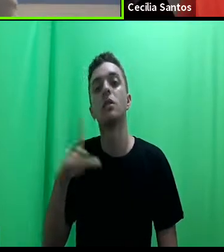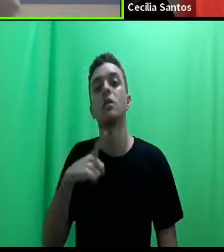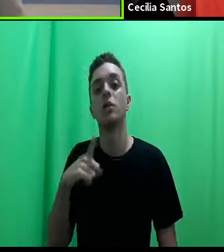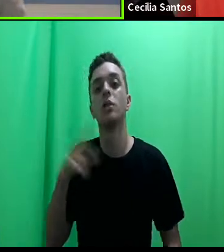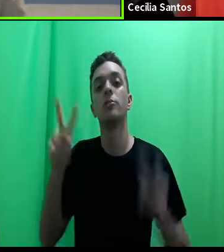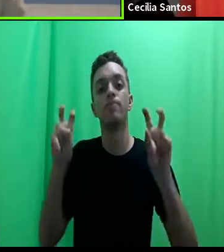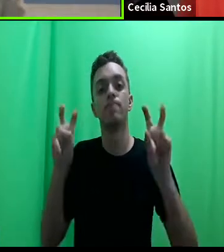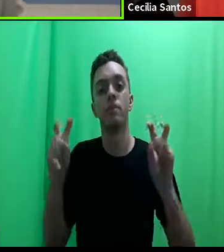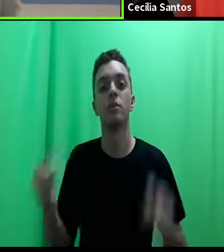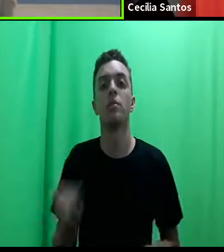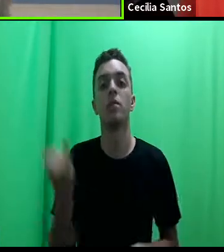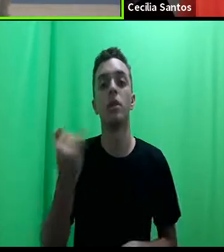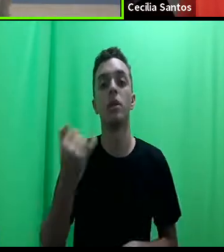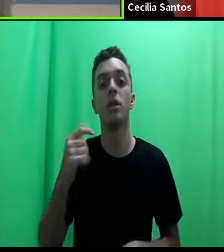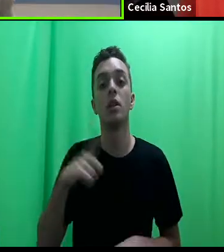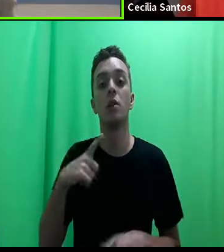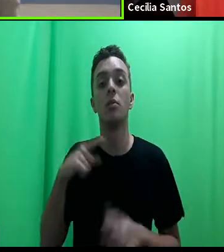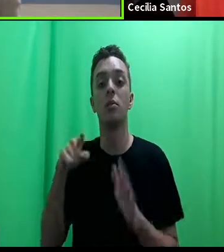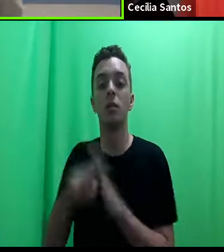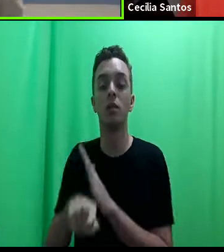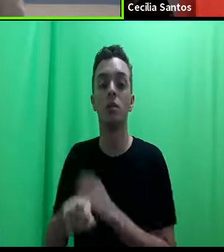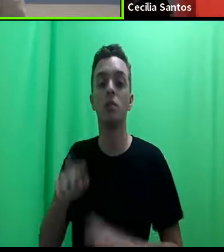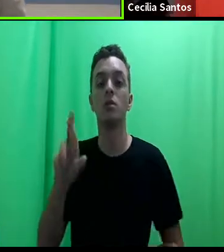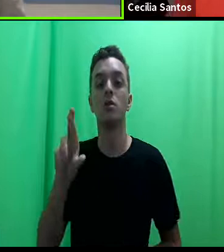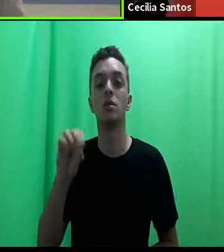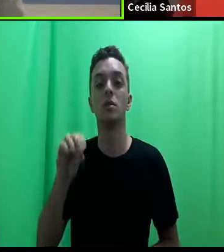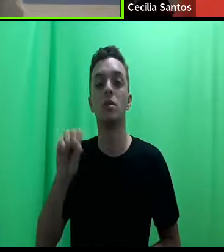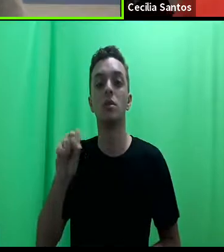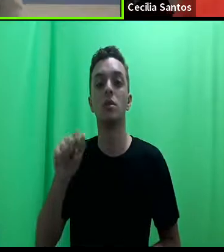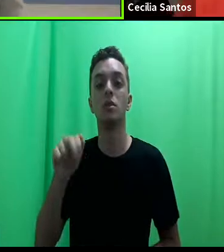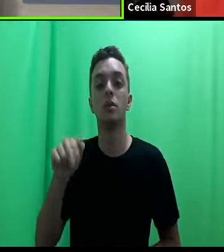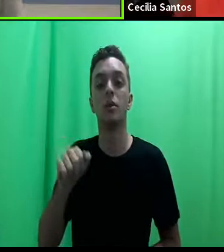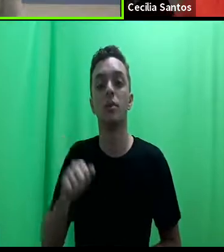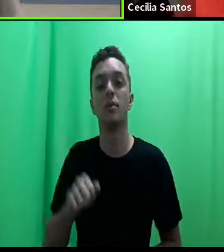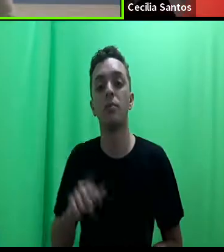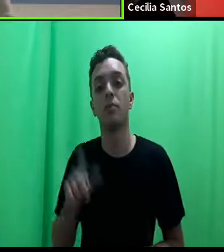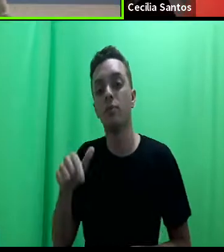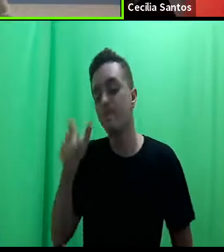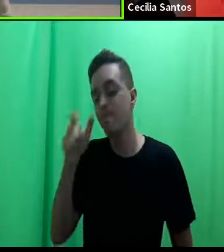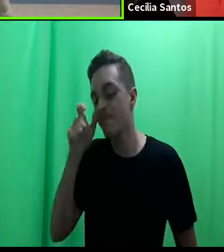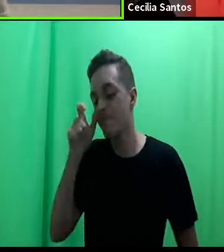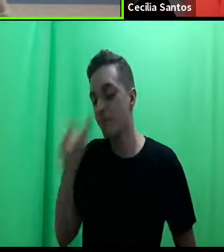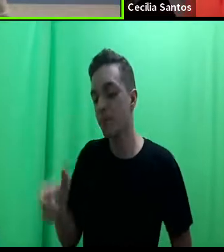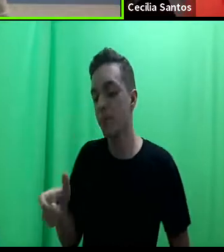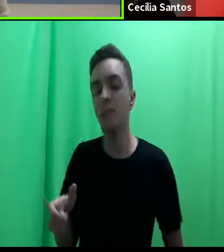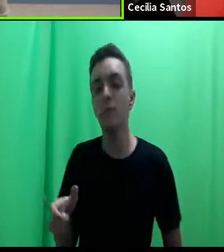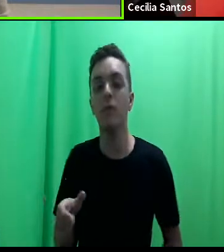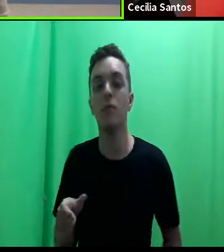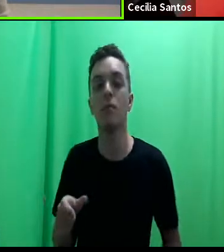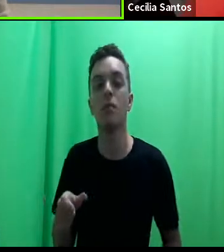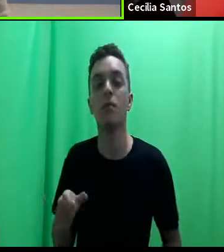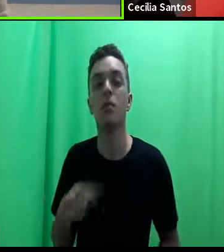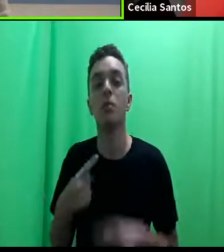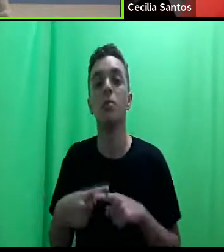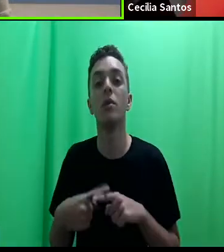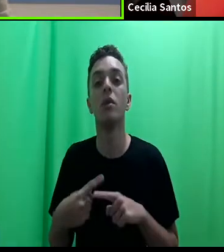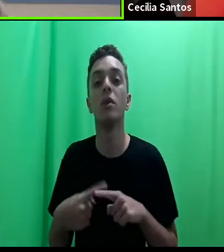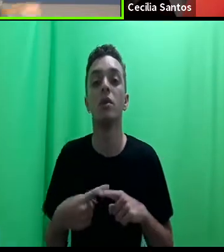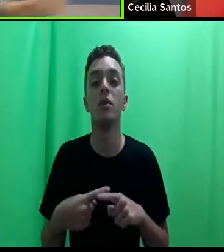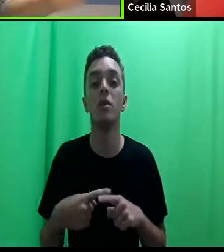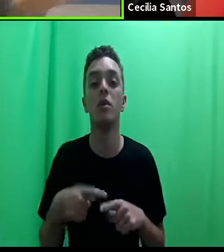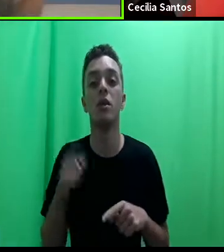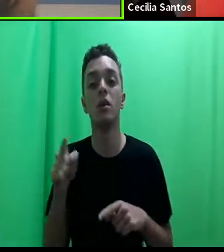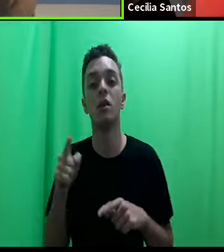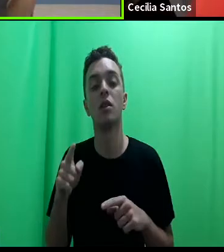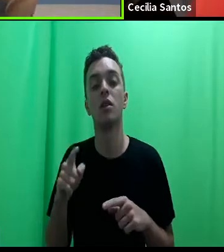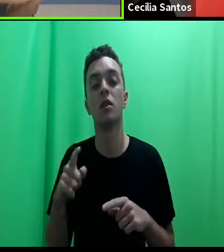e a gente tem uma pergunta aqui da Rosana, que eu acho que ela é bem interessante, professora, porque ela acaba, a